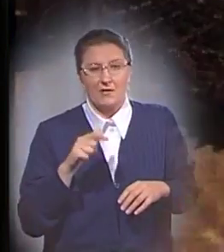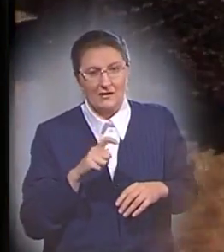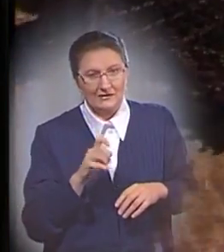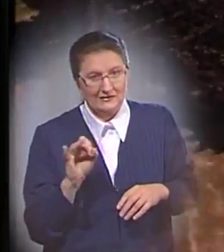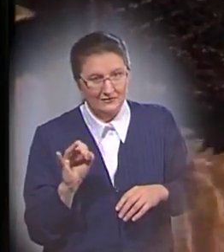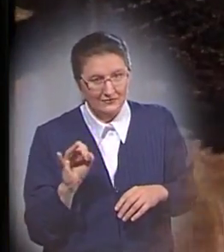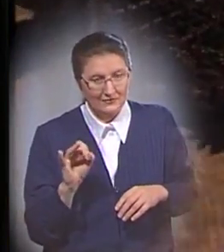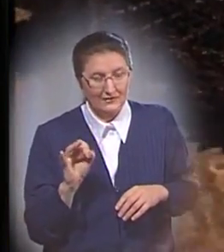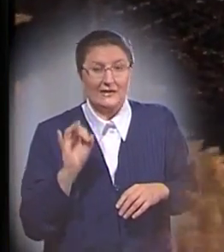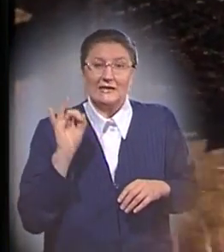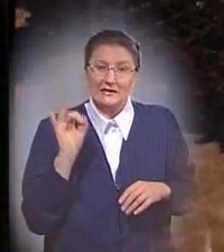и аллигаторы.